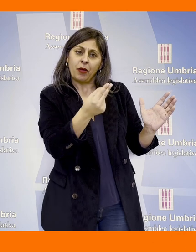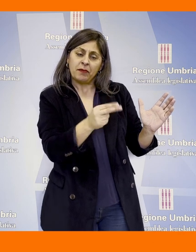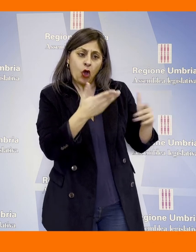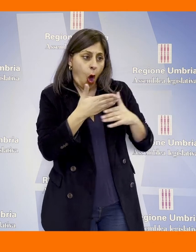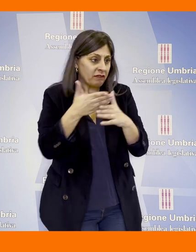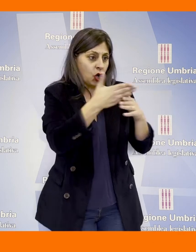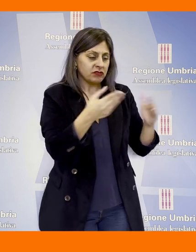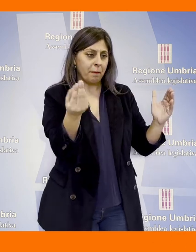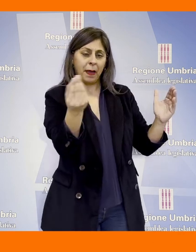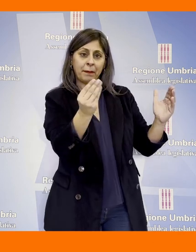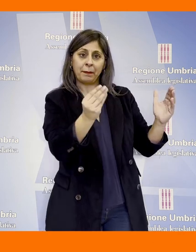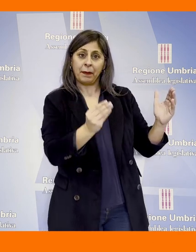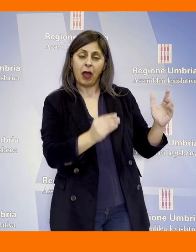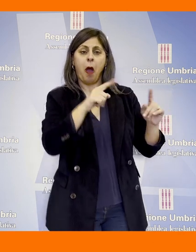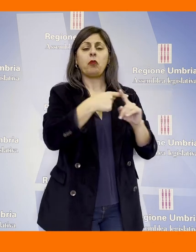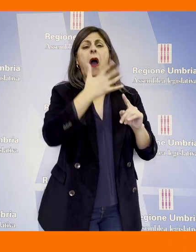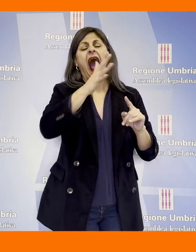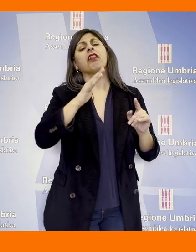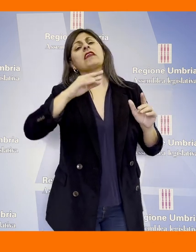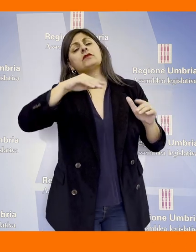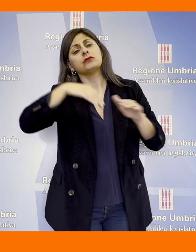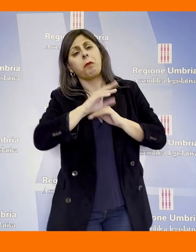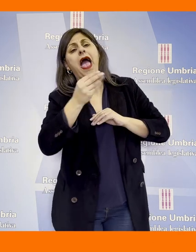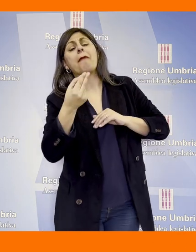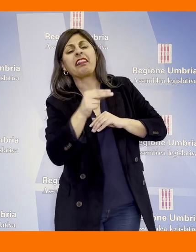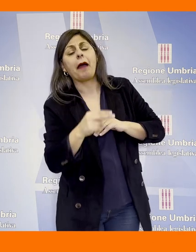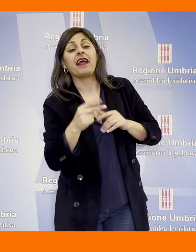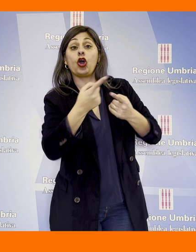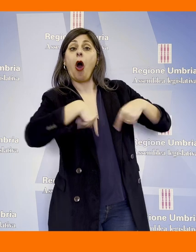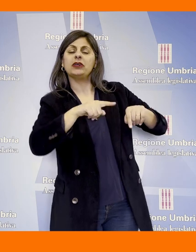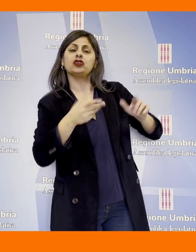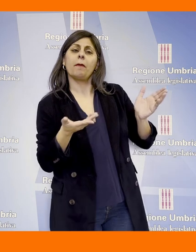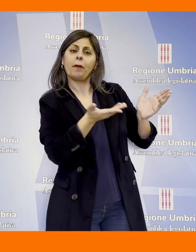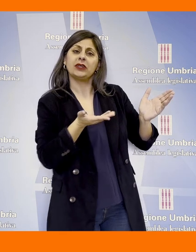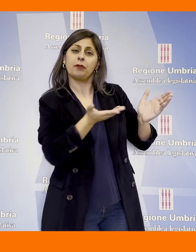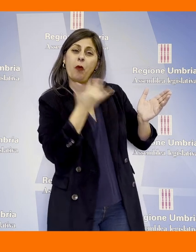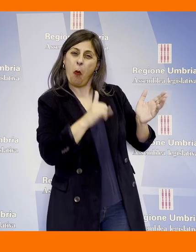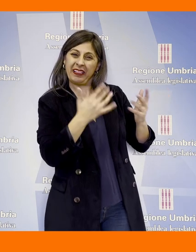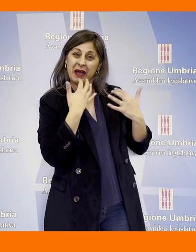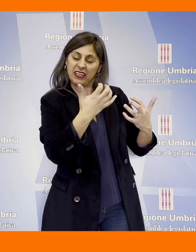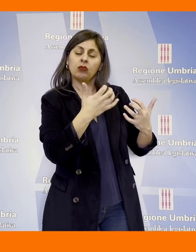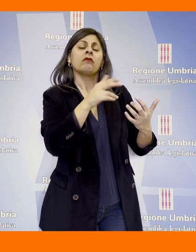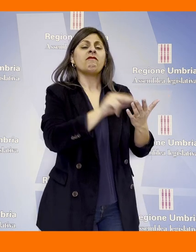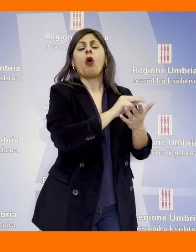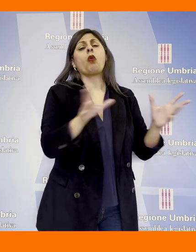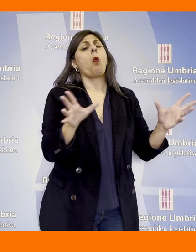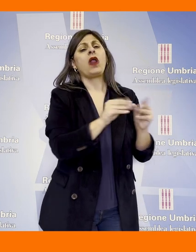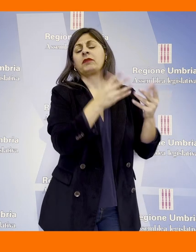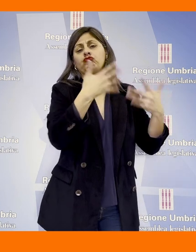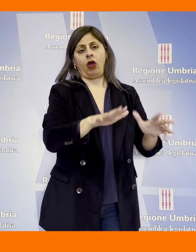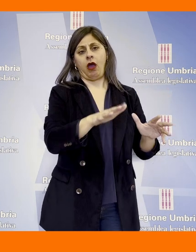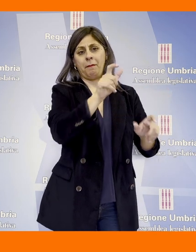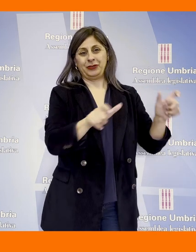emendamenti condivisi e successivamente altri subemendamenti che la commissione, nell'ultima seduta, ha votato all